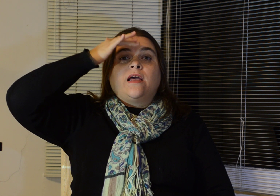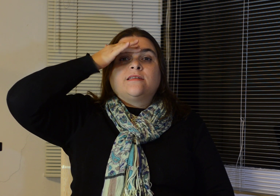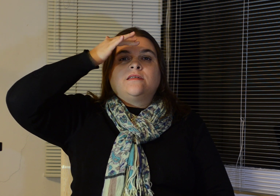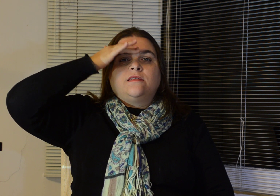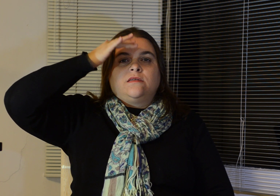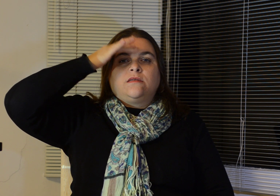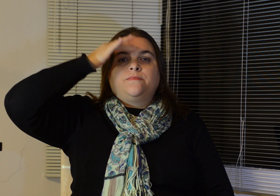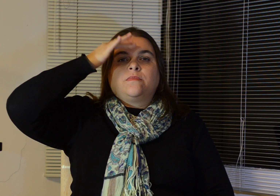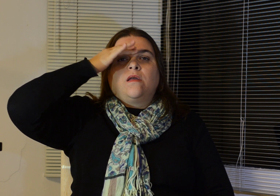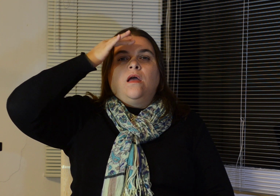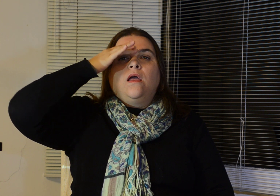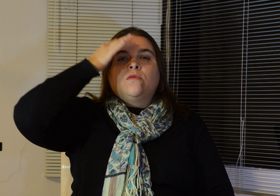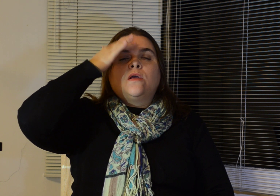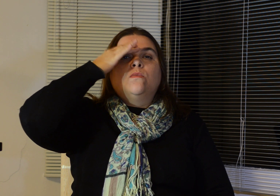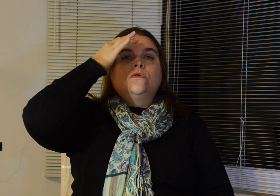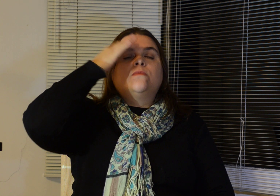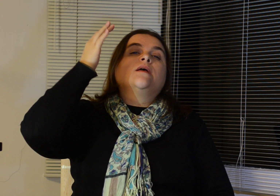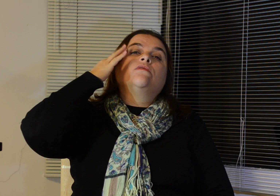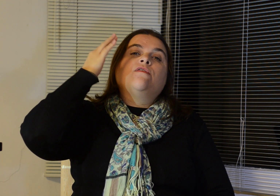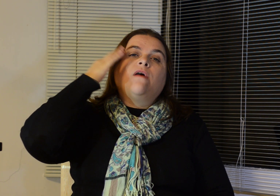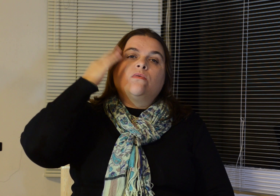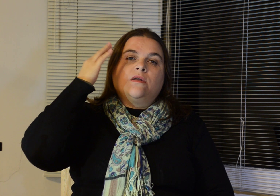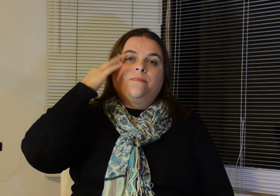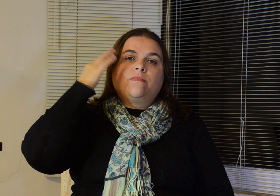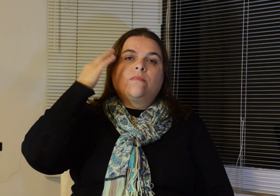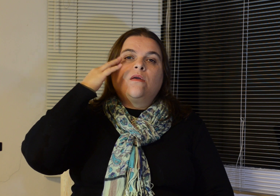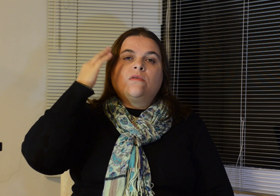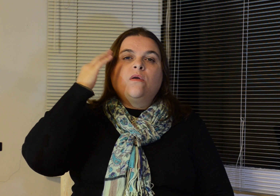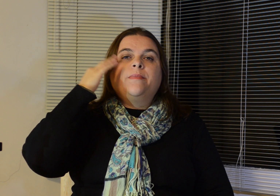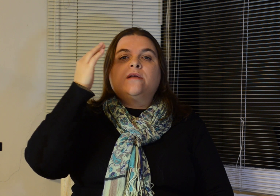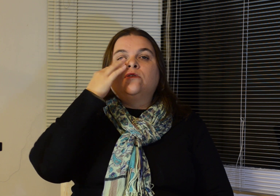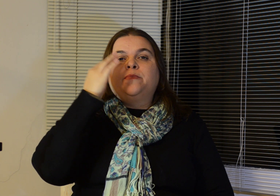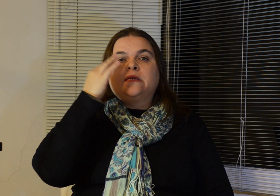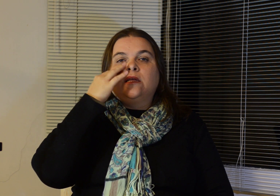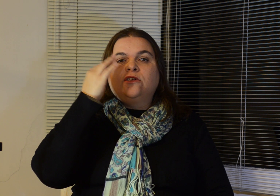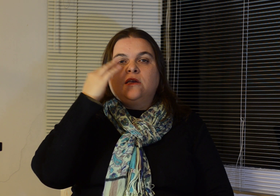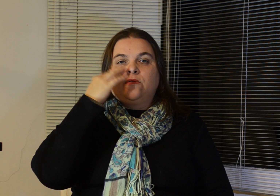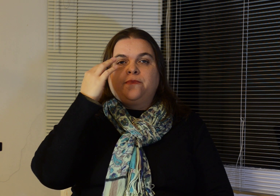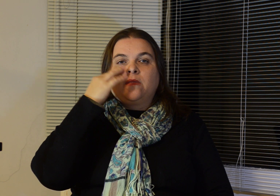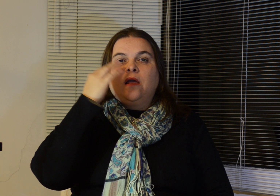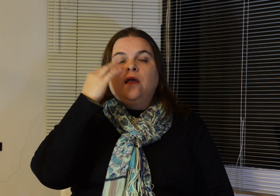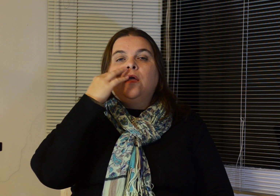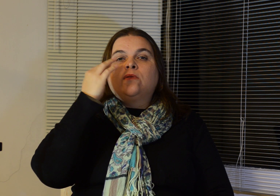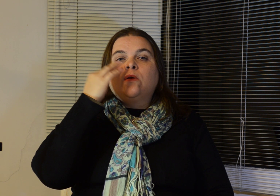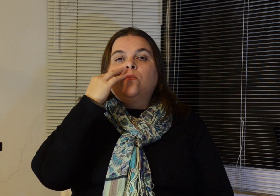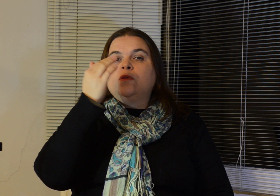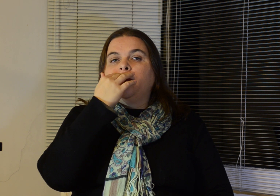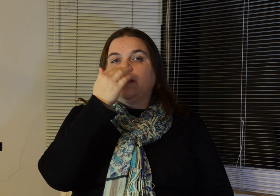escassez. Eu tenho muito medo da falta. Eu tenho medo de perder dinheiro. Eu tenho muito medo